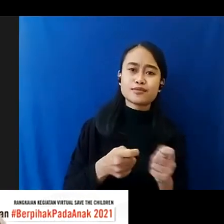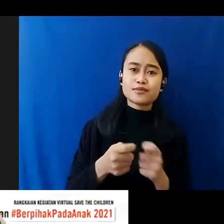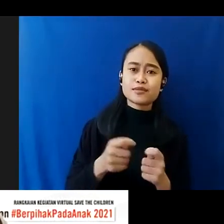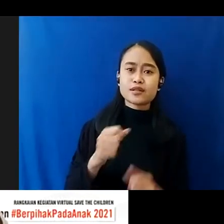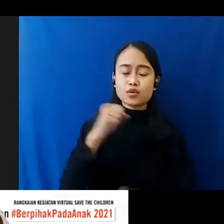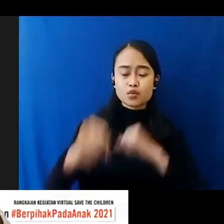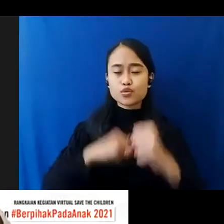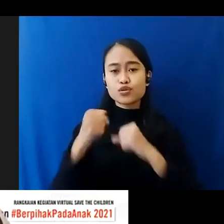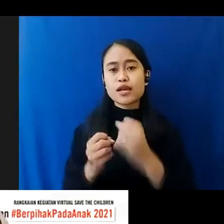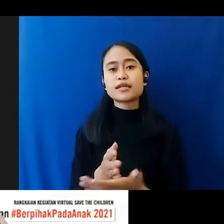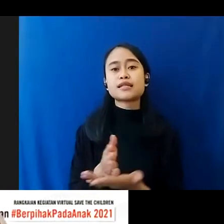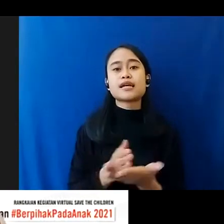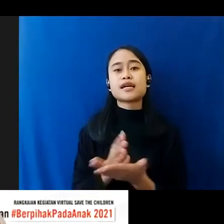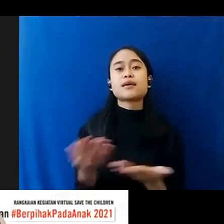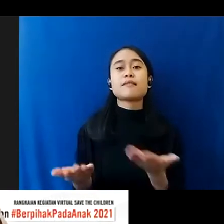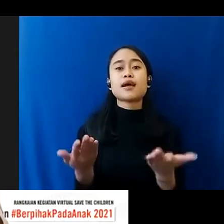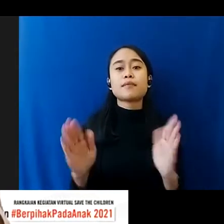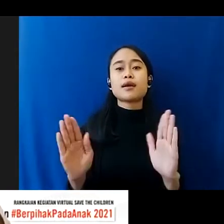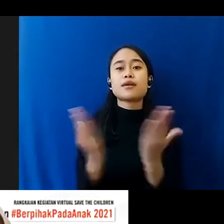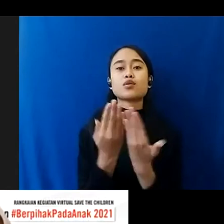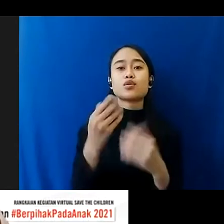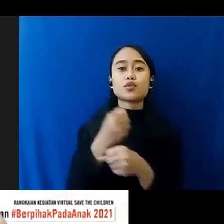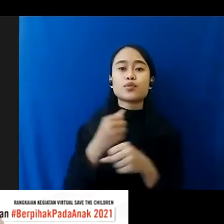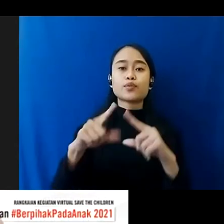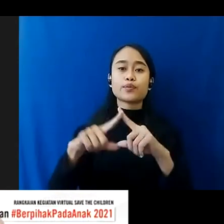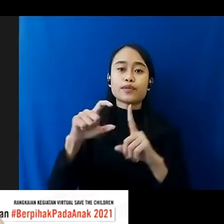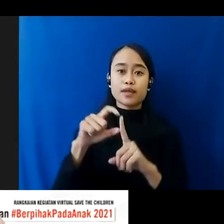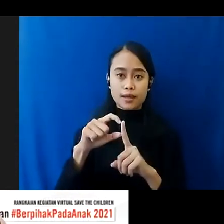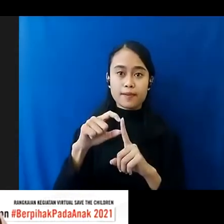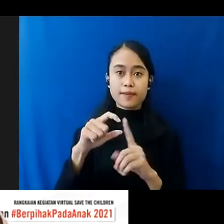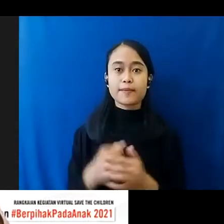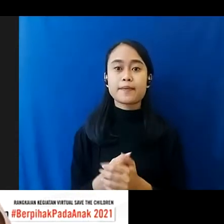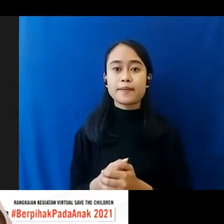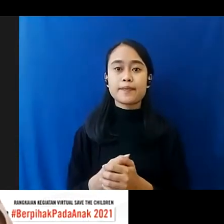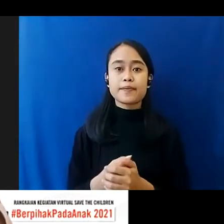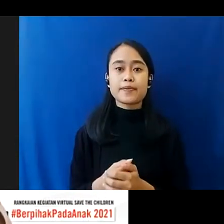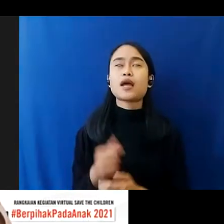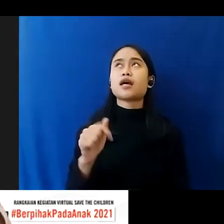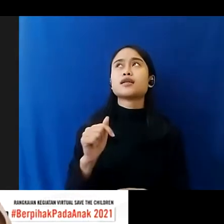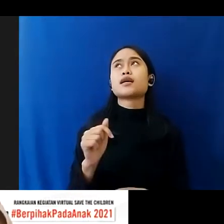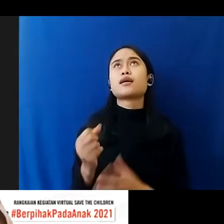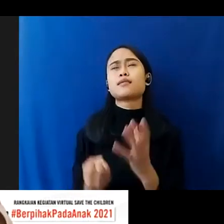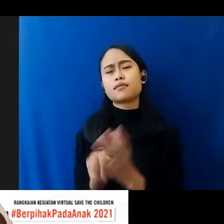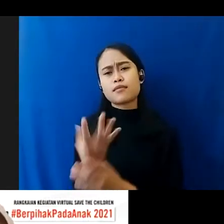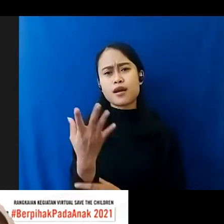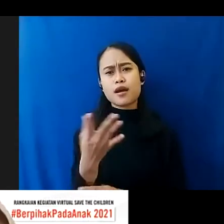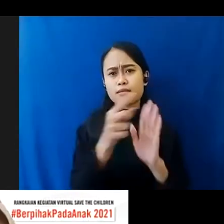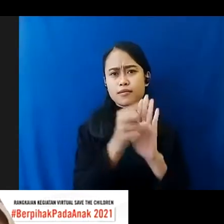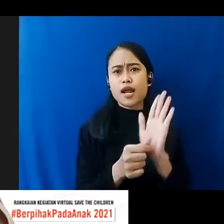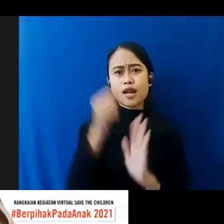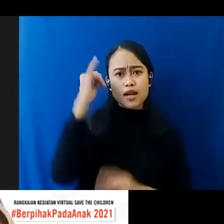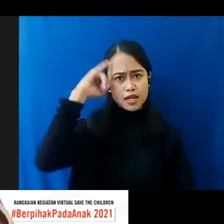Bagaimana Closing The Gap Salah Satu Sekarang Kita Coba Upayakan Adalah Mengembangkan Misalnya Pendanaan Inovatif